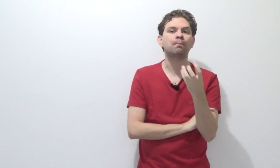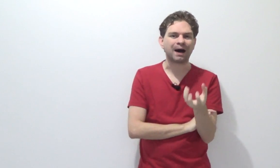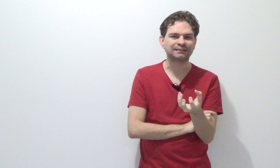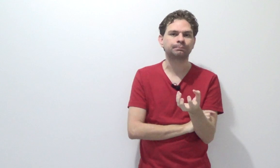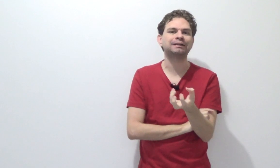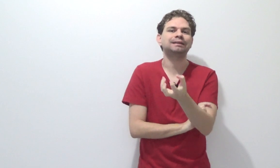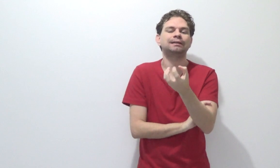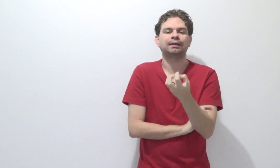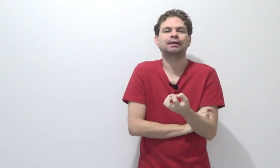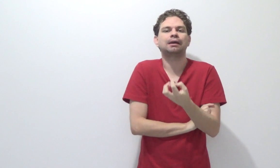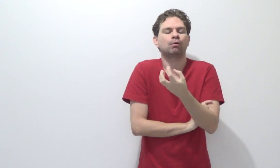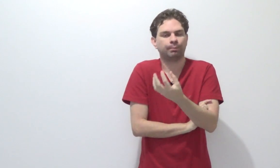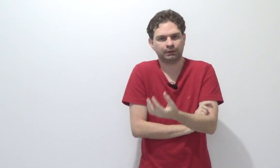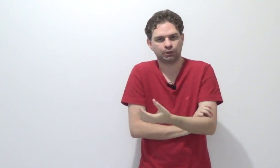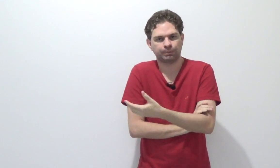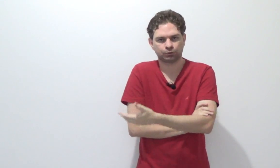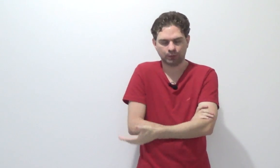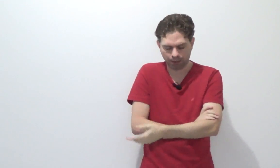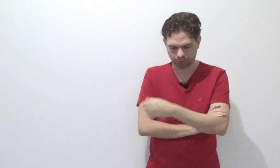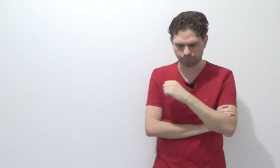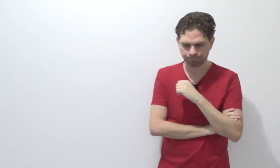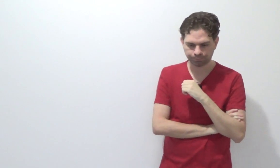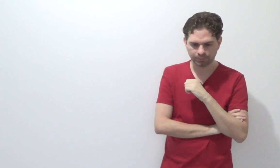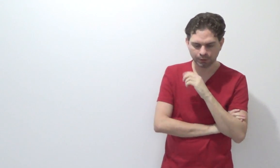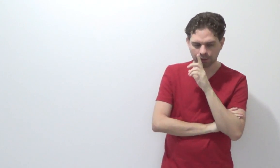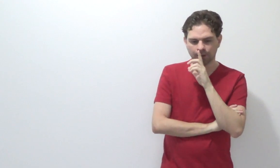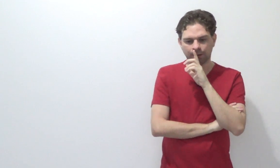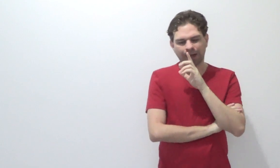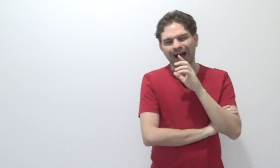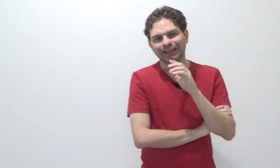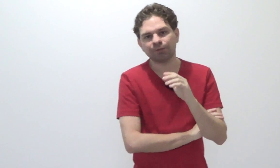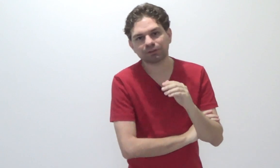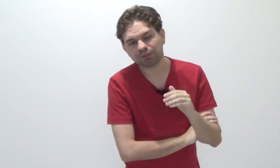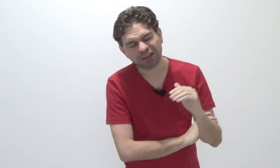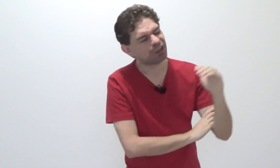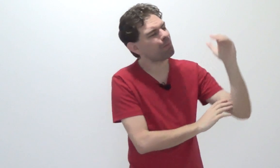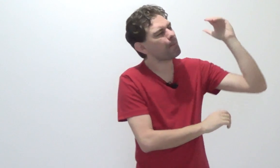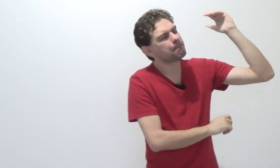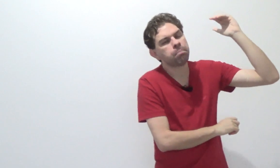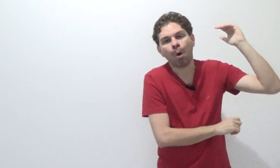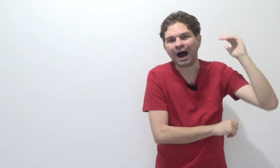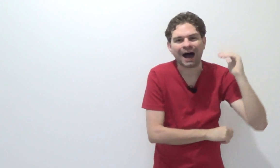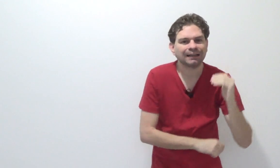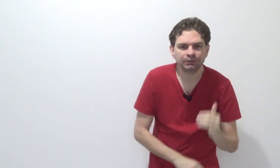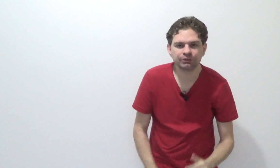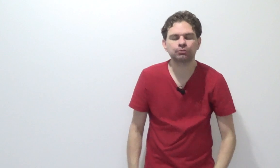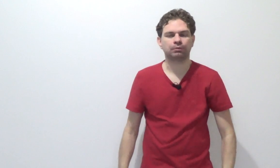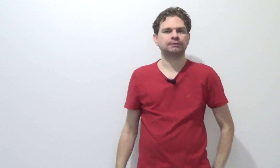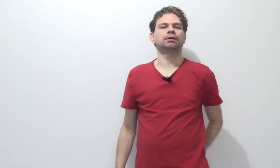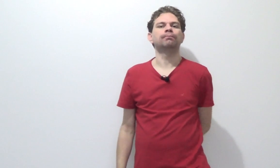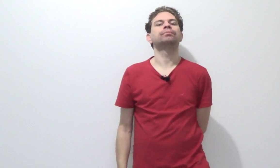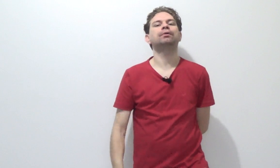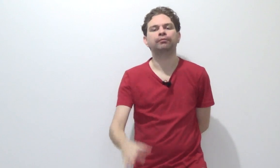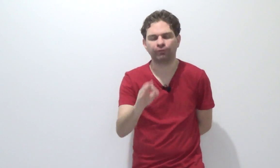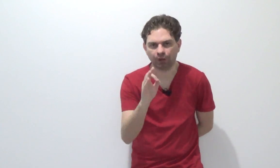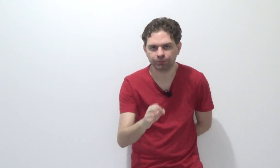base pra entender quem é competente pra julgar aquilo. Aqui você vai ter uma porrada de situação. Então, vamos